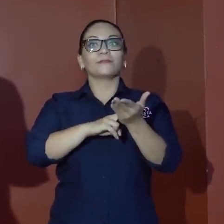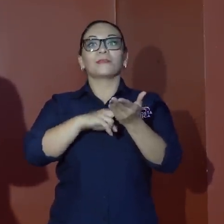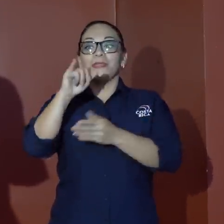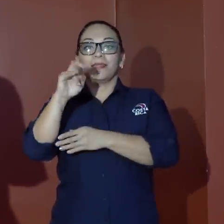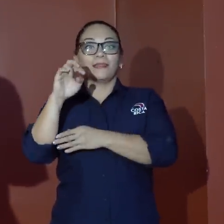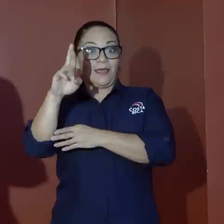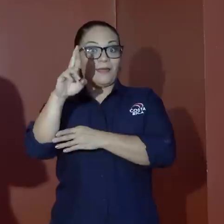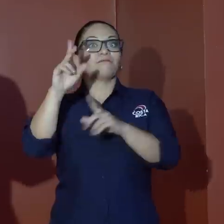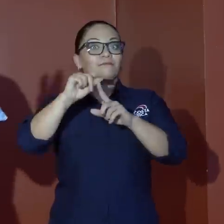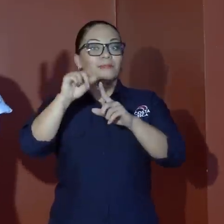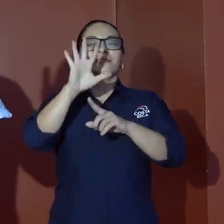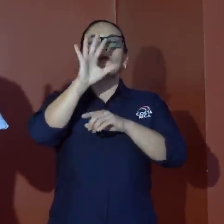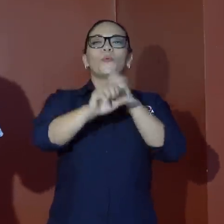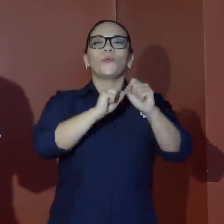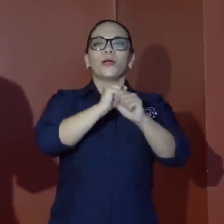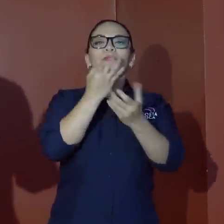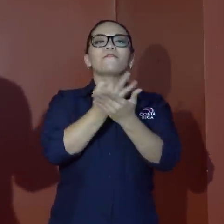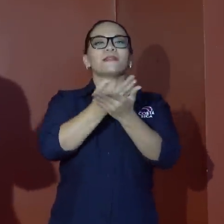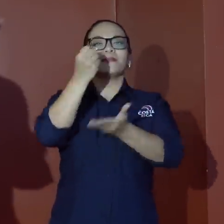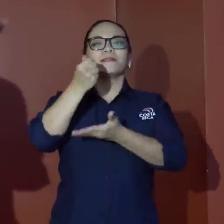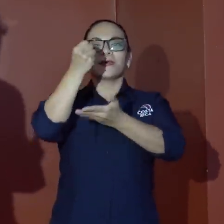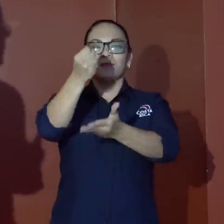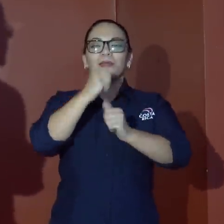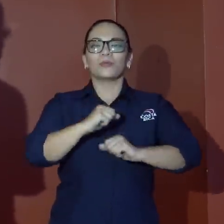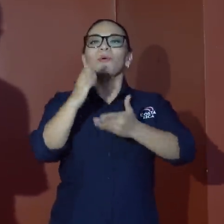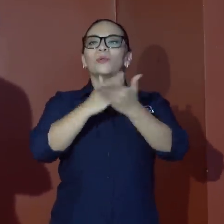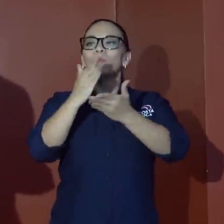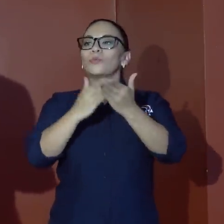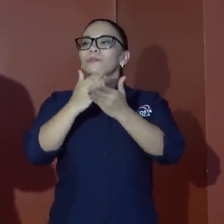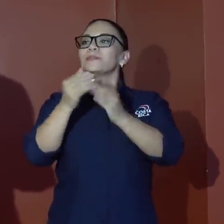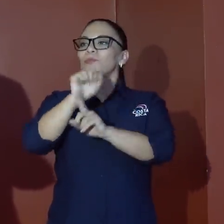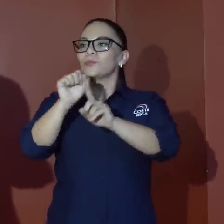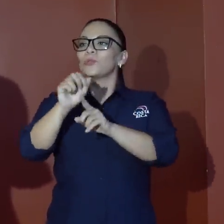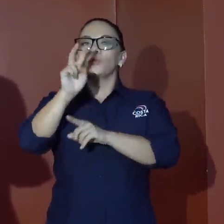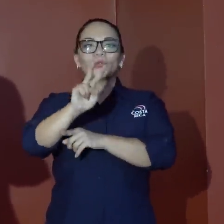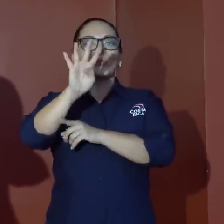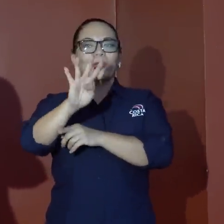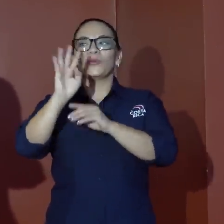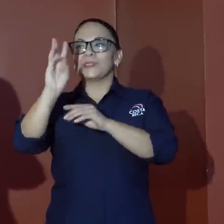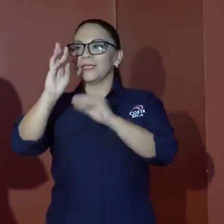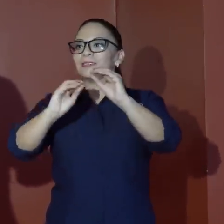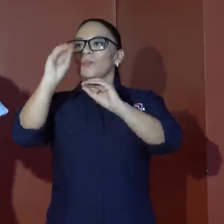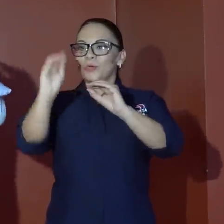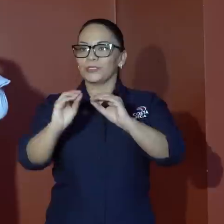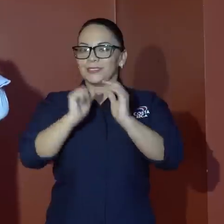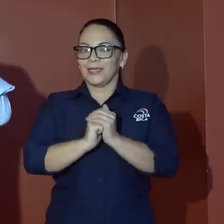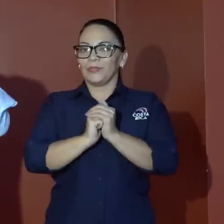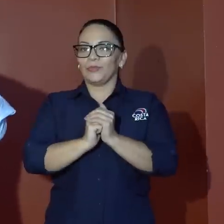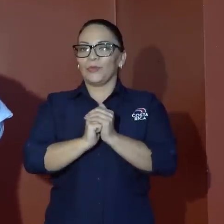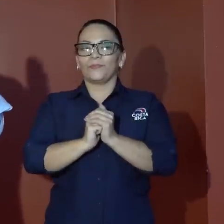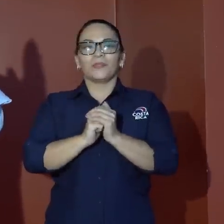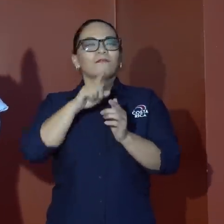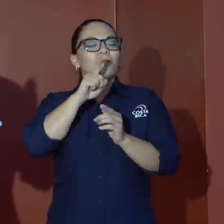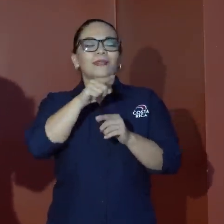INDER por 5 años y financiamiento, en algunos casos, del 2, 4 y 6 por ciento. Les está